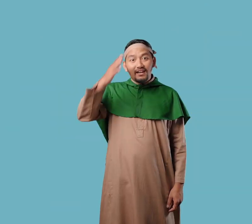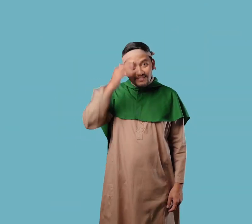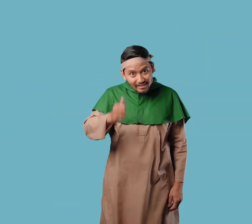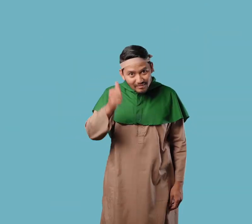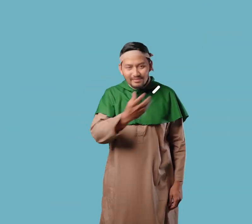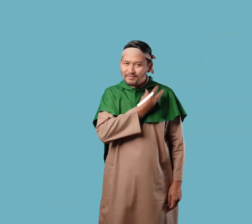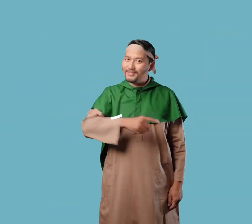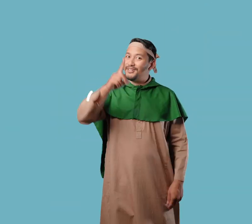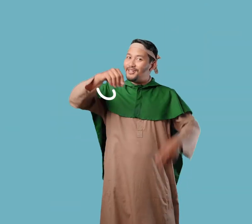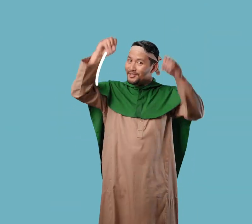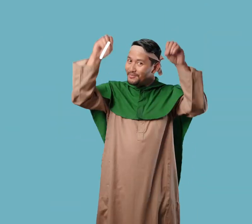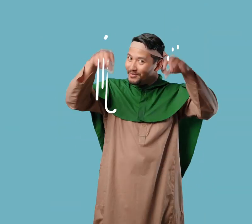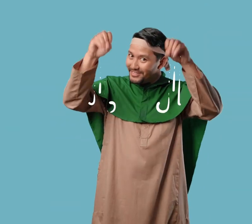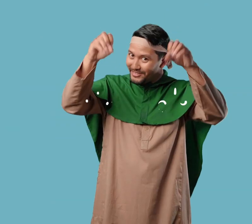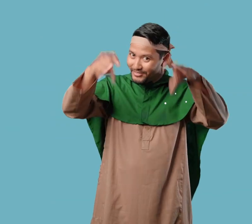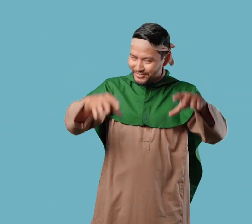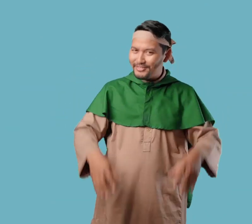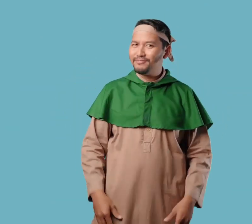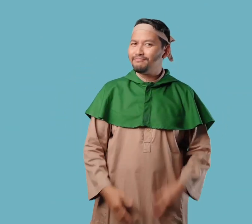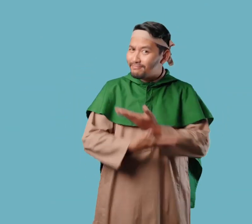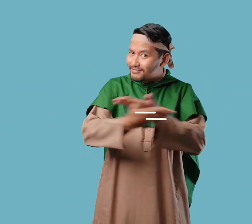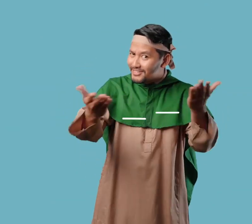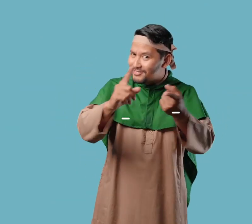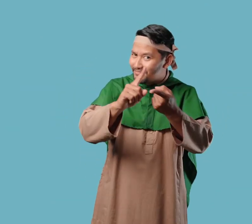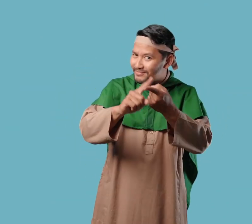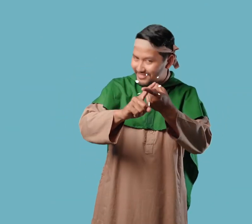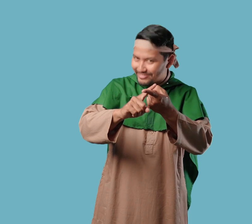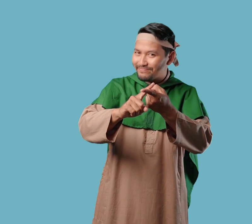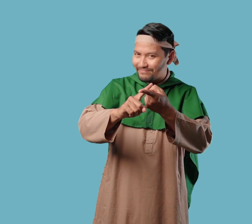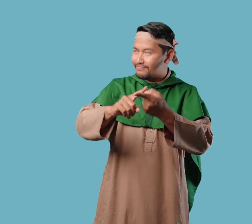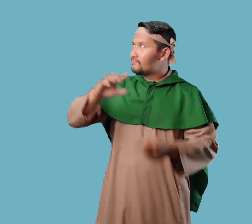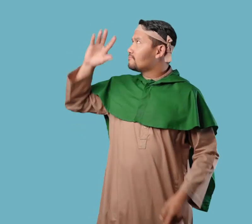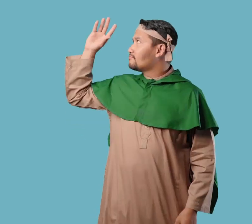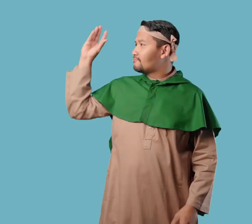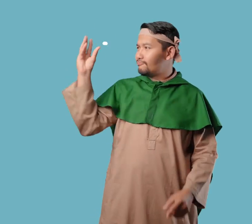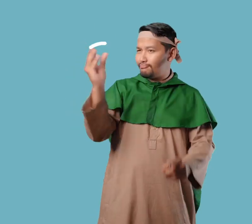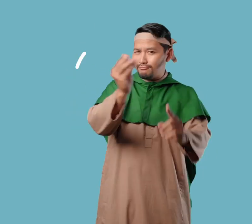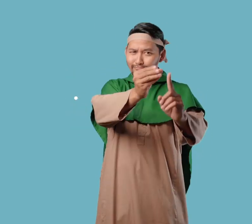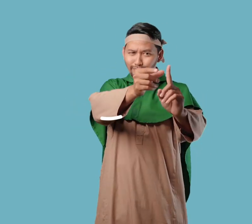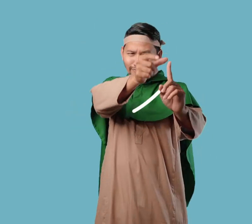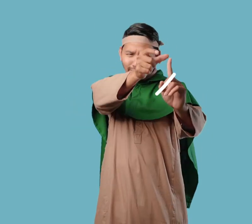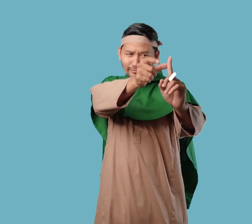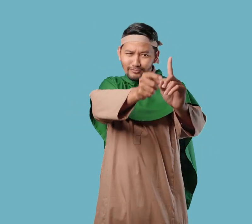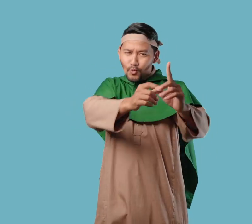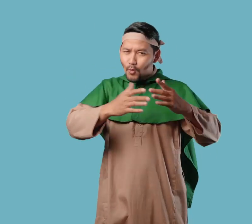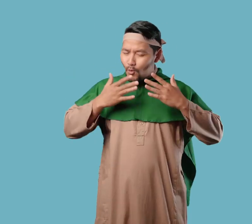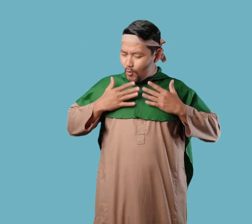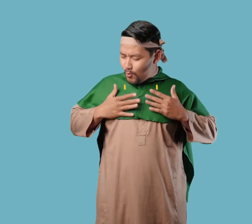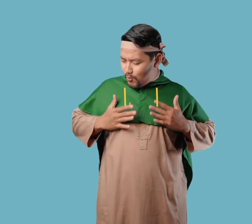Assalamualaikum warahmatullahi wabarakatuh Hai teman-teman semua Saya akan bercerita tentang seseorang